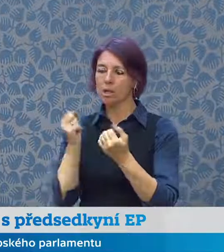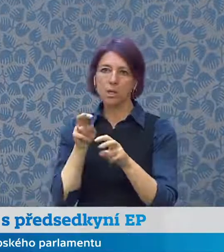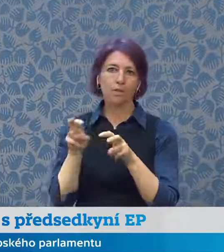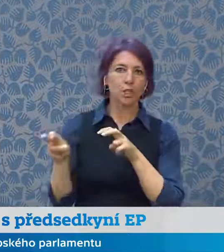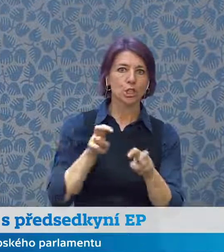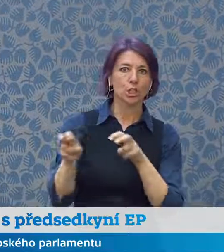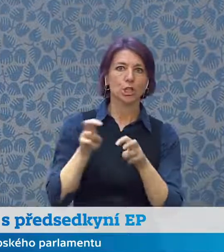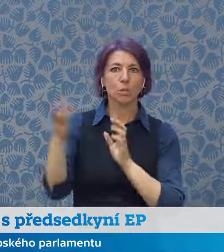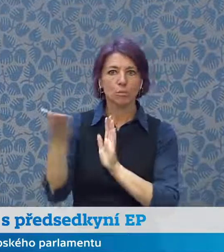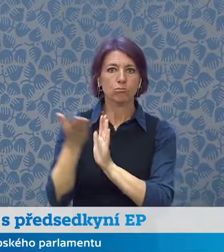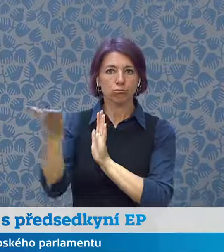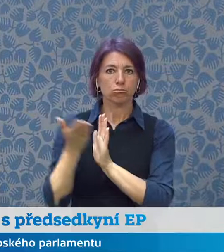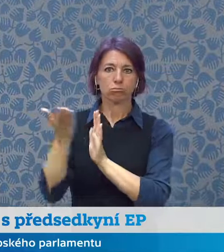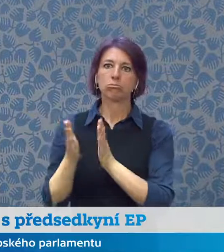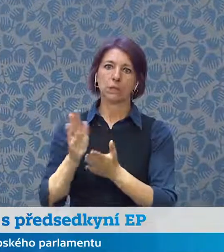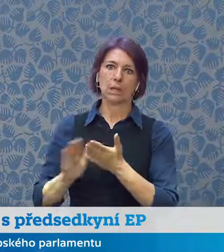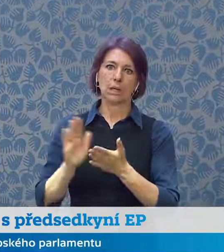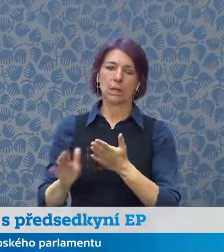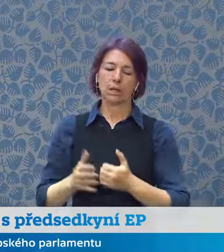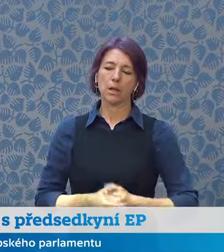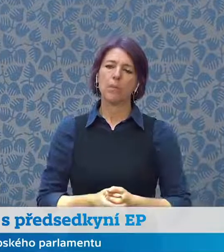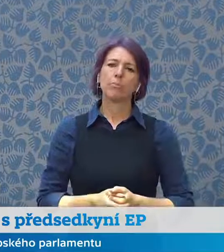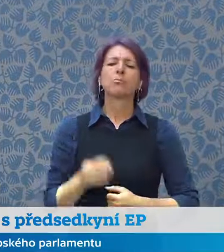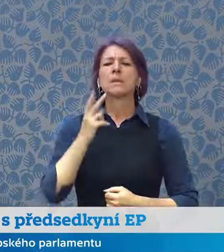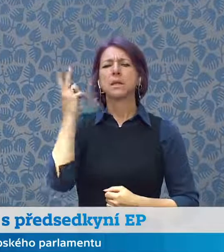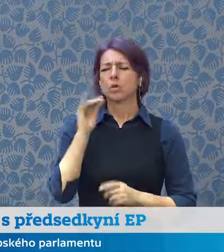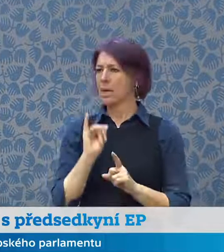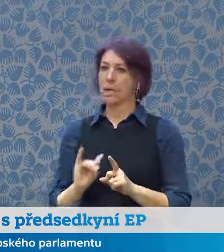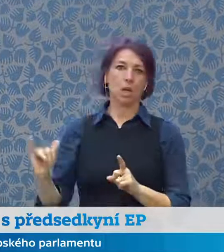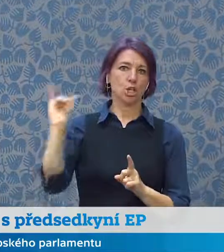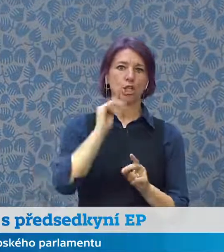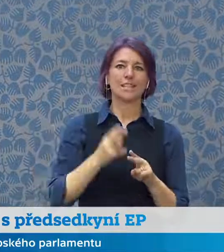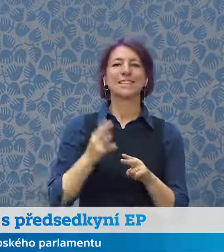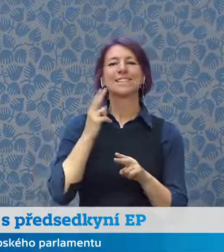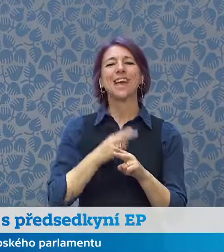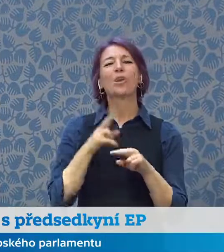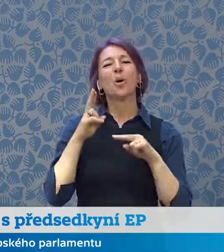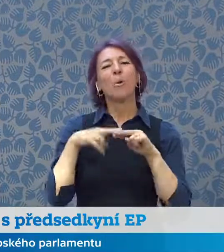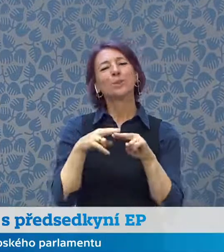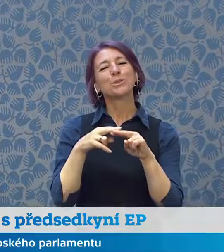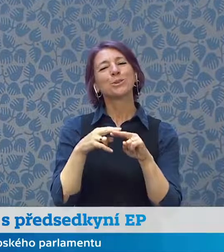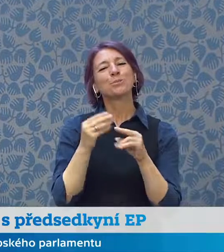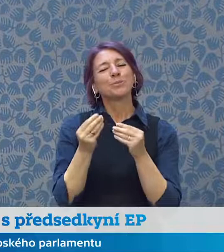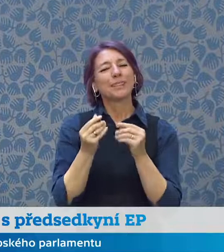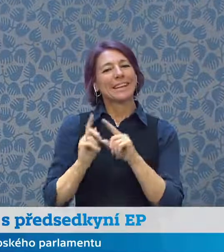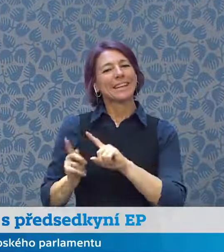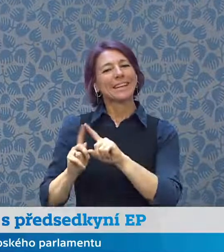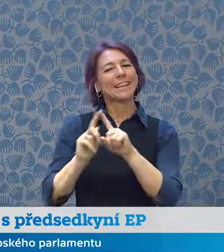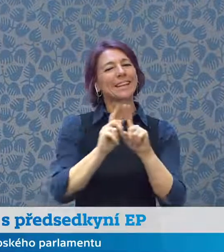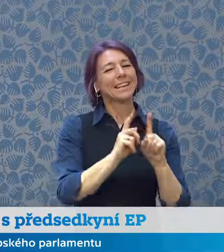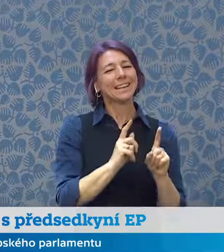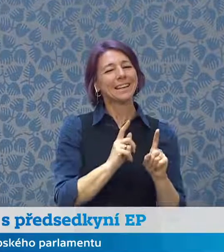je třeba dělat různé kroky v souvislosti s rozšiřováním. Každá země má svou vlastní cestu, ale my bychom zklamali